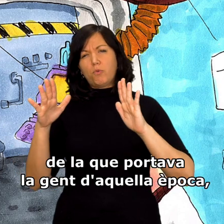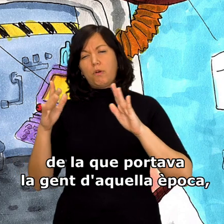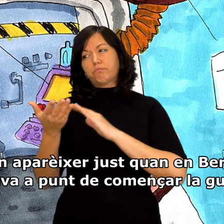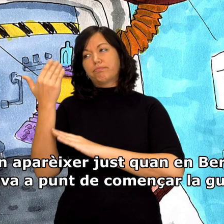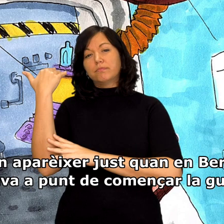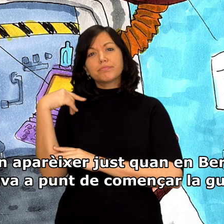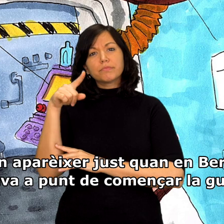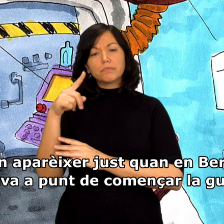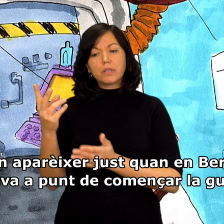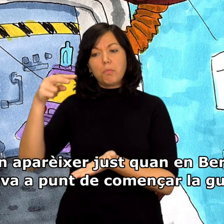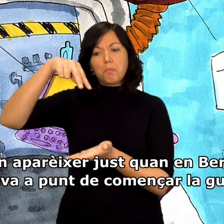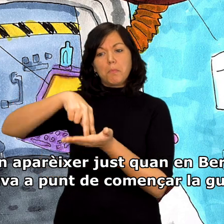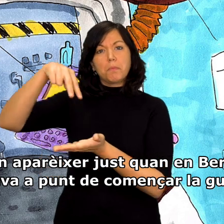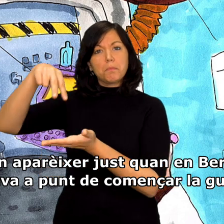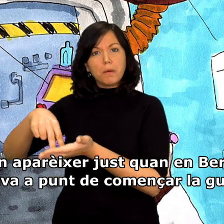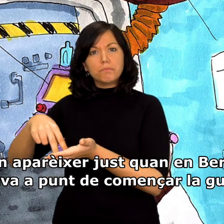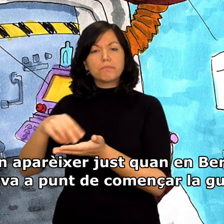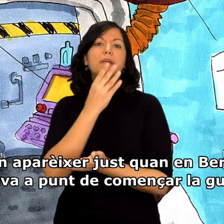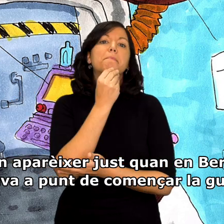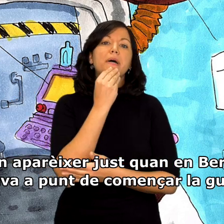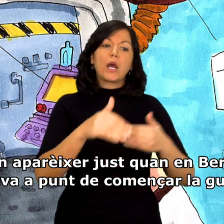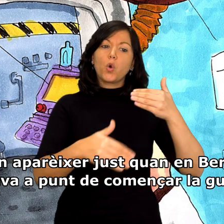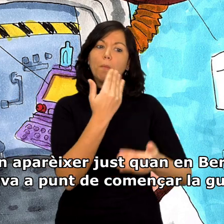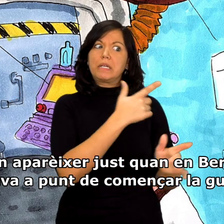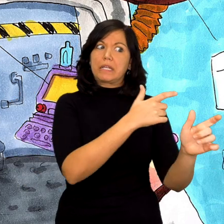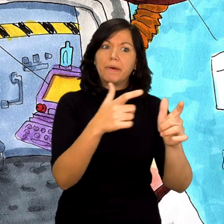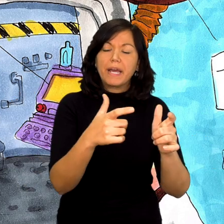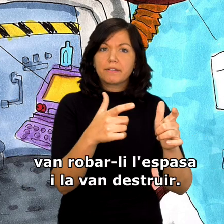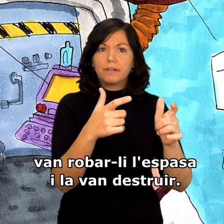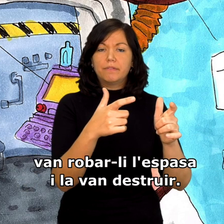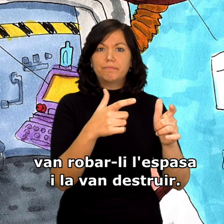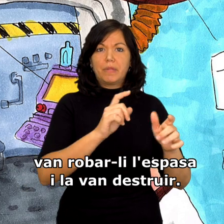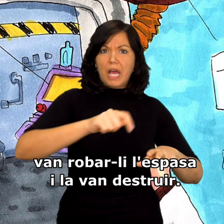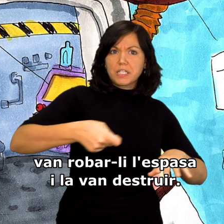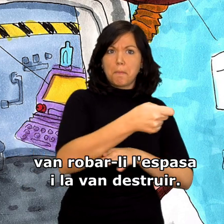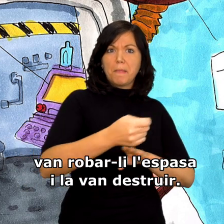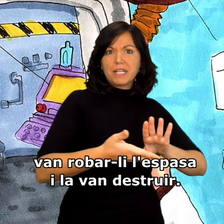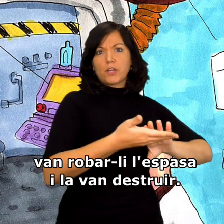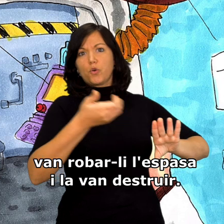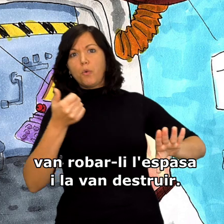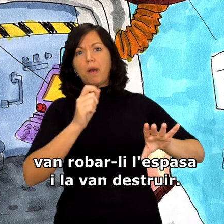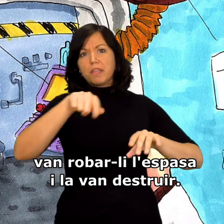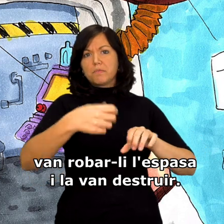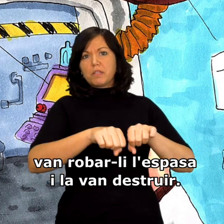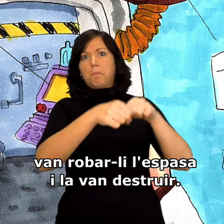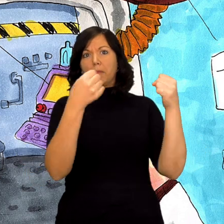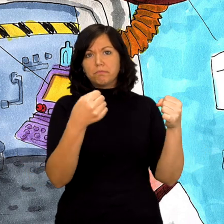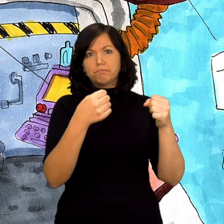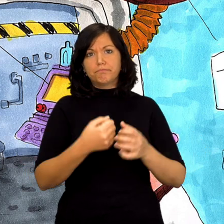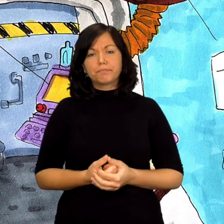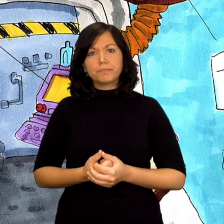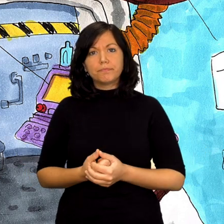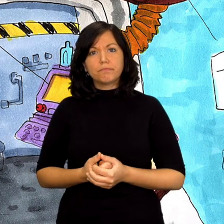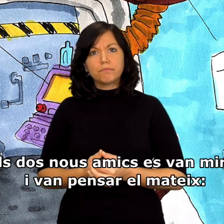'aquella època, van aparèixer just quan en Bernat estava a punt de començar la guerra. Van robar-li l'espasa i la van destruir.